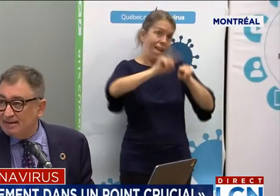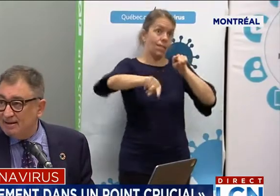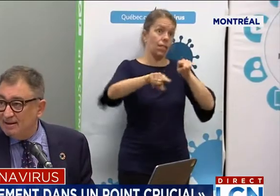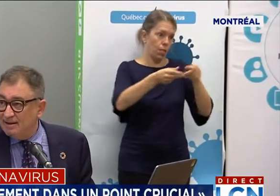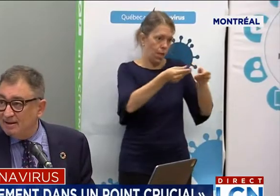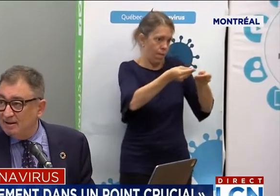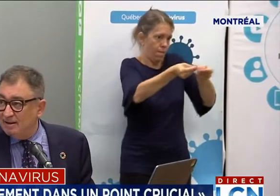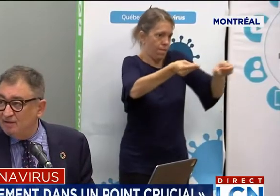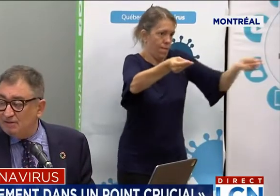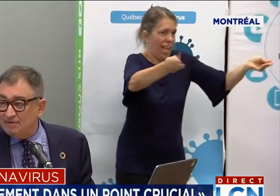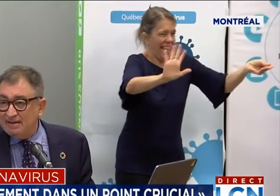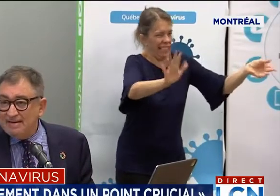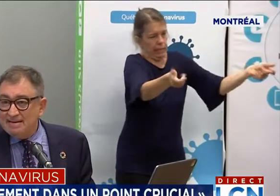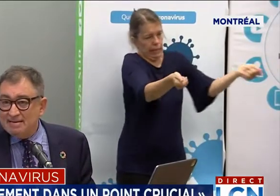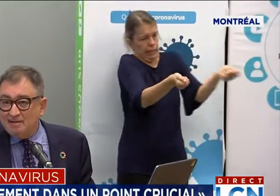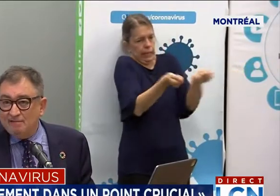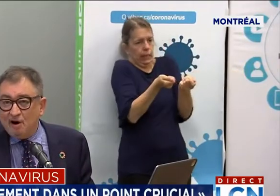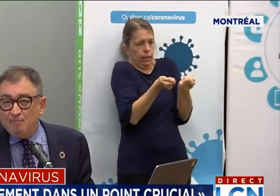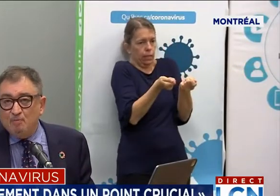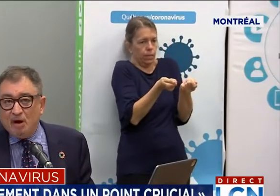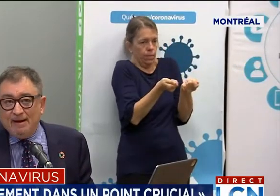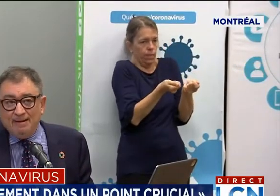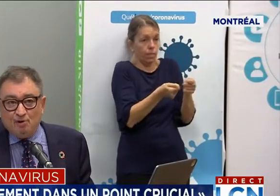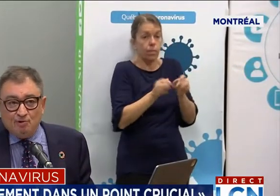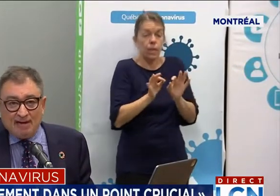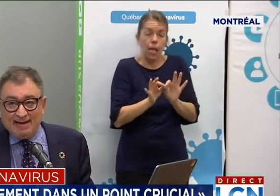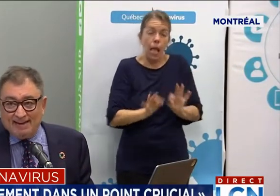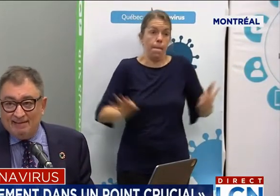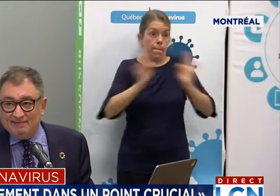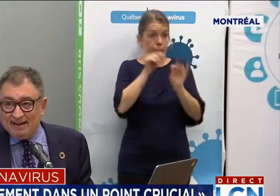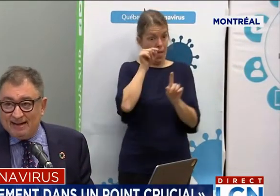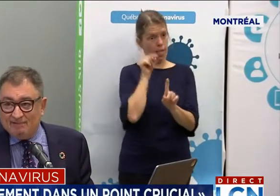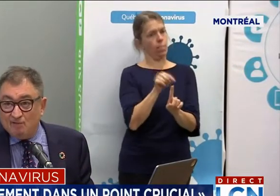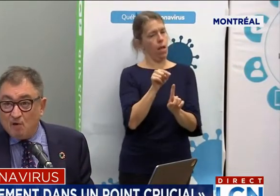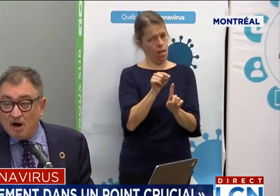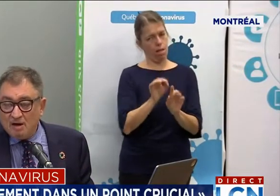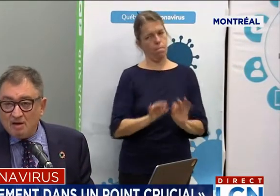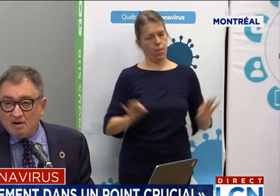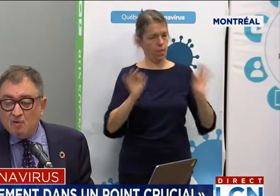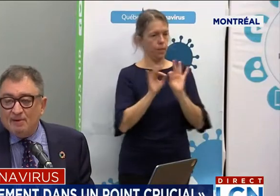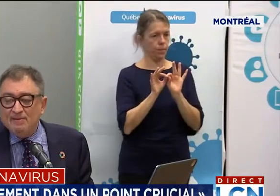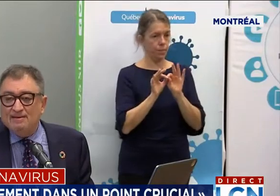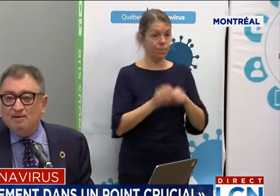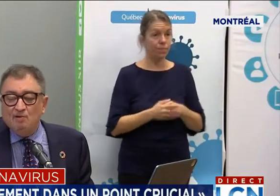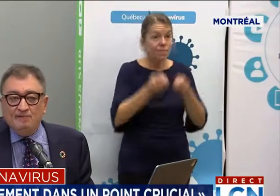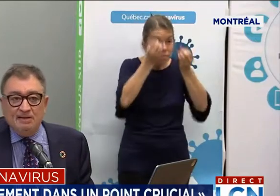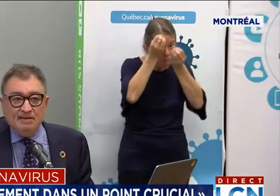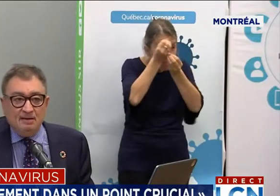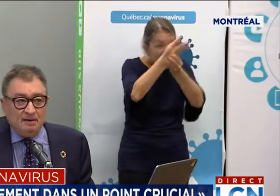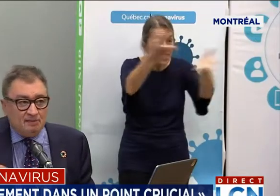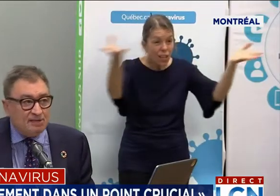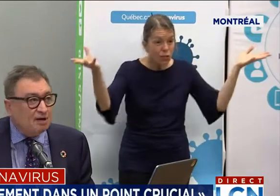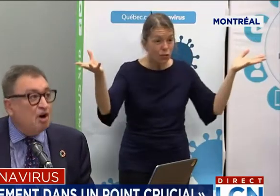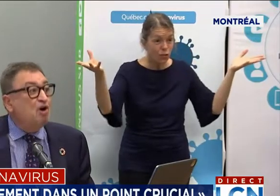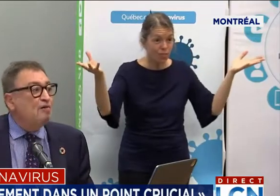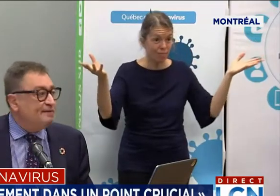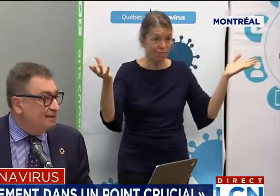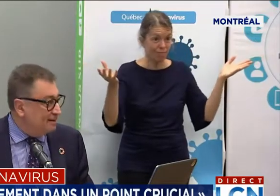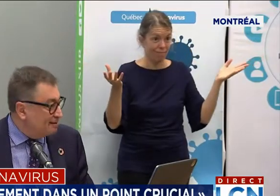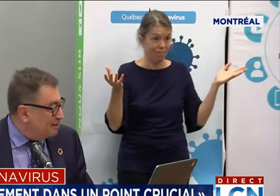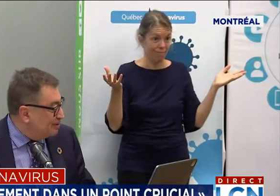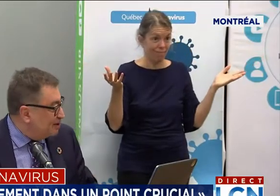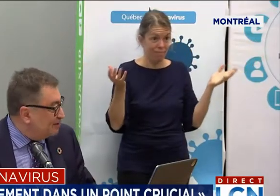très important. Vous savez, il est fort peu probable qu'on en arrive à vouloir complètement déconfiner, je veux dire